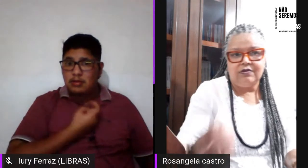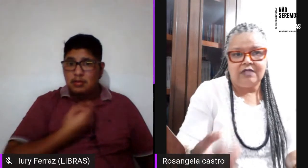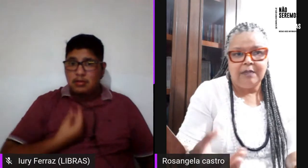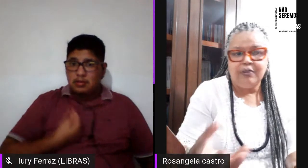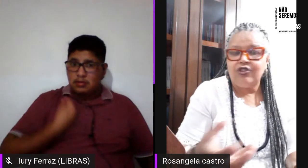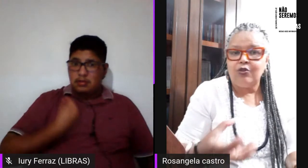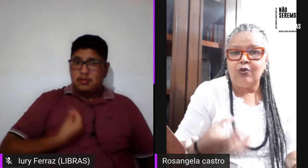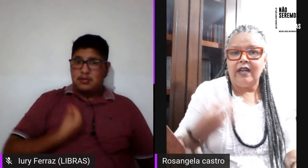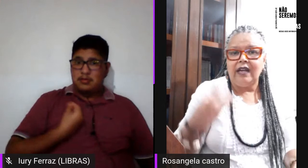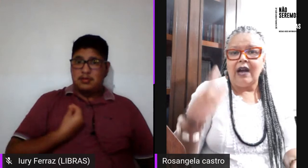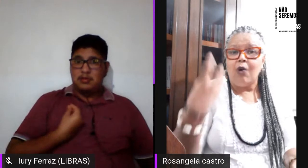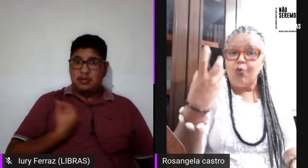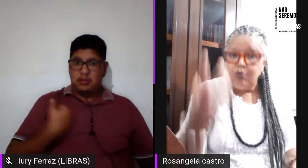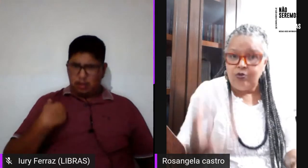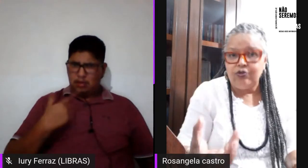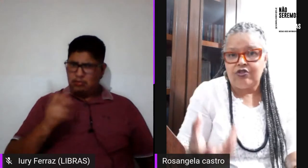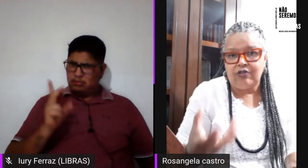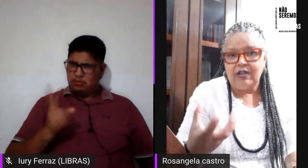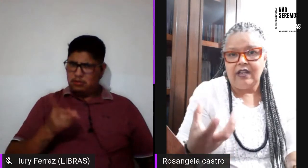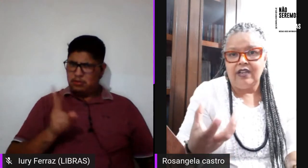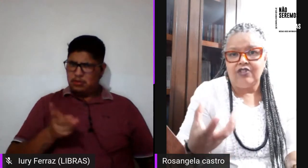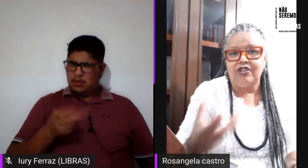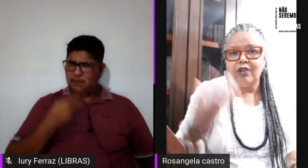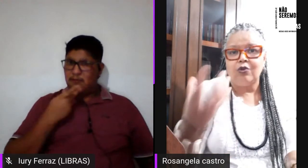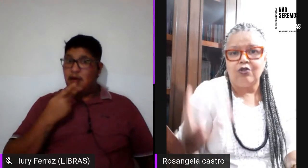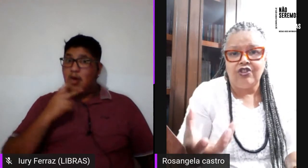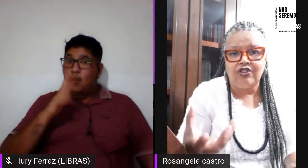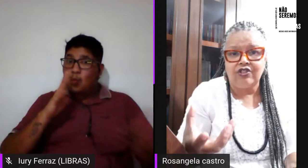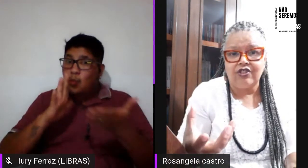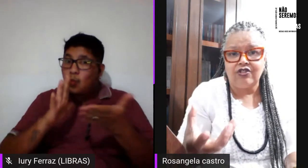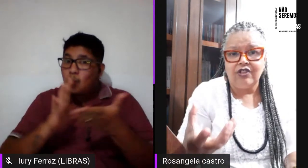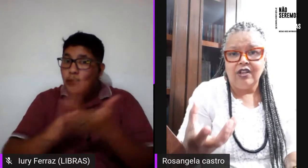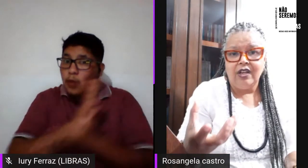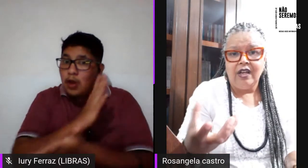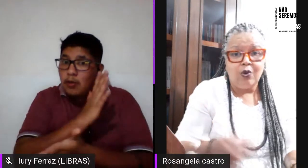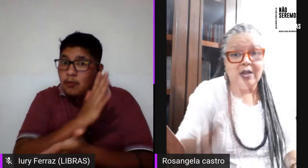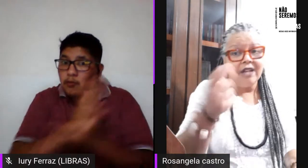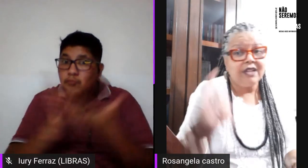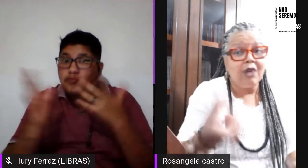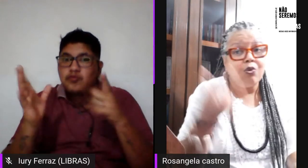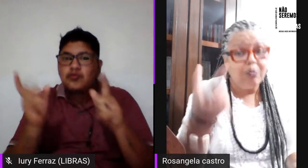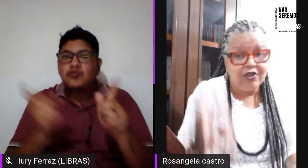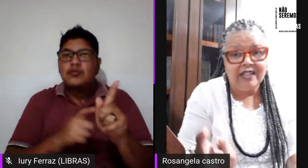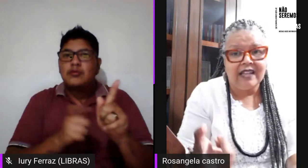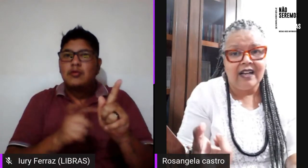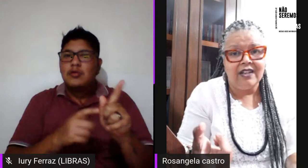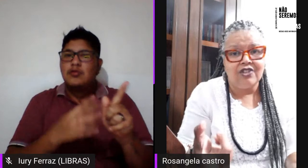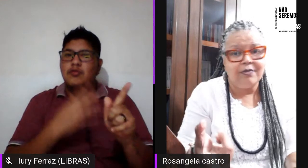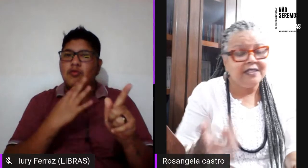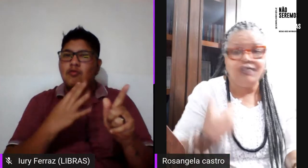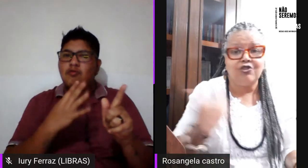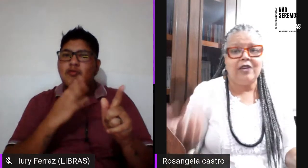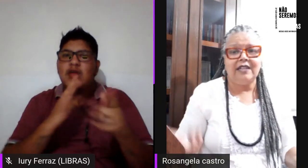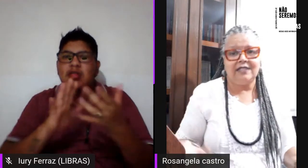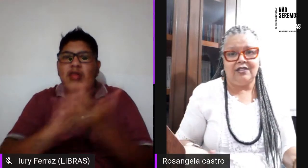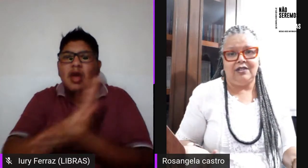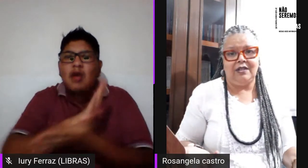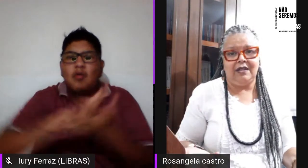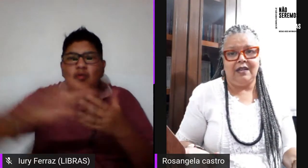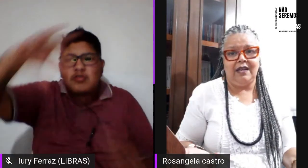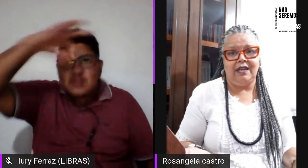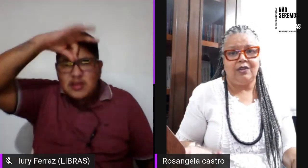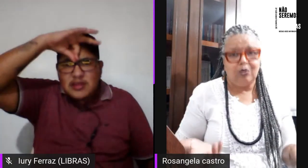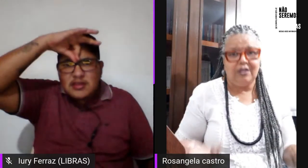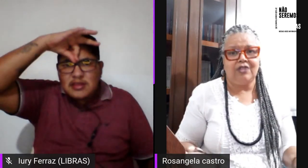sempre digo alguns ginecologistas conhecem algumas genitálias mas eles não conhecem